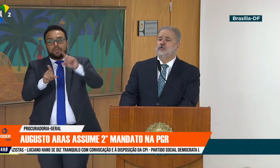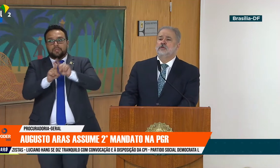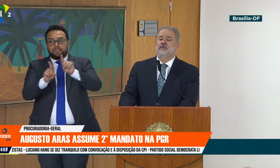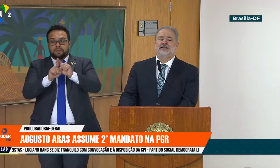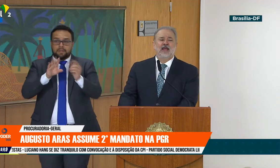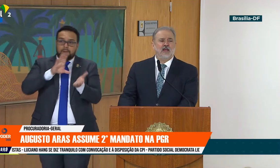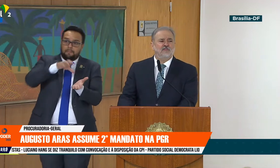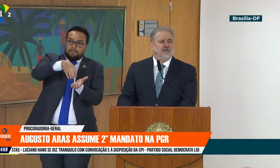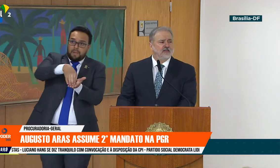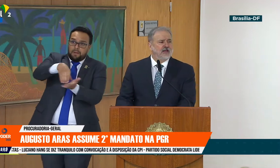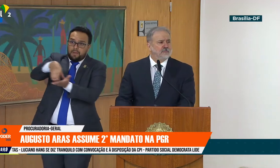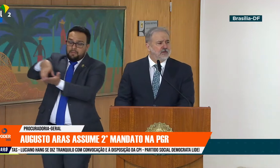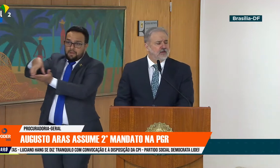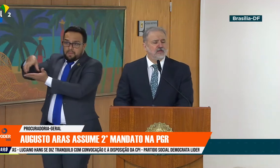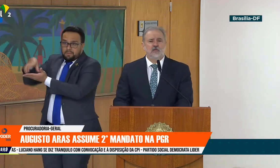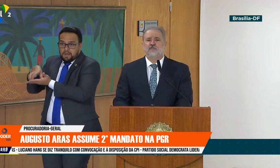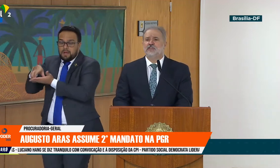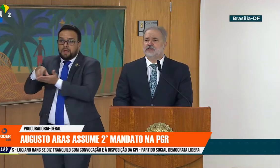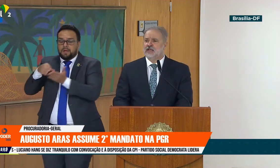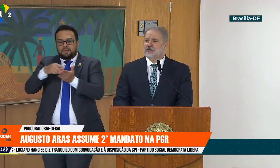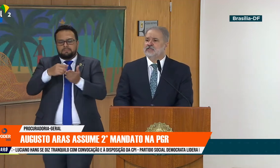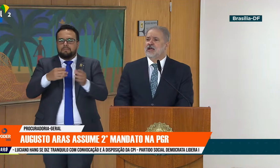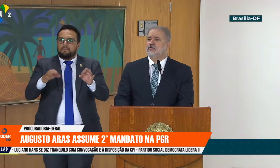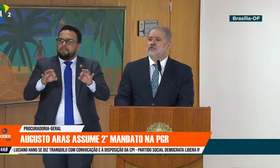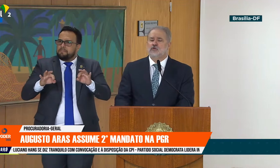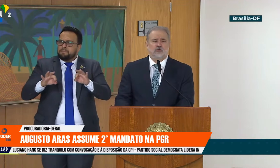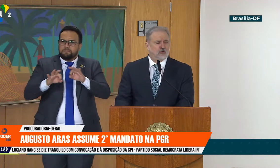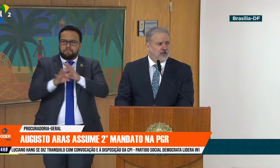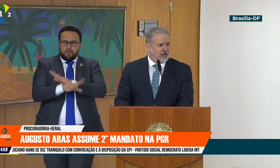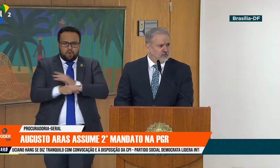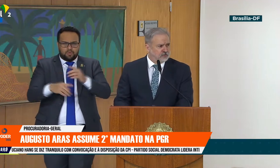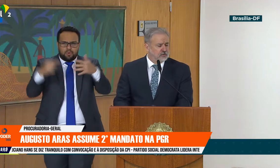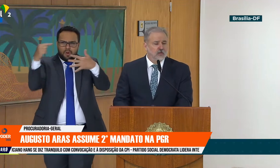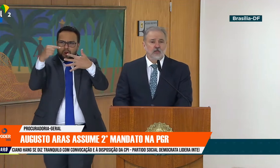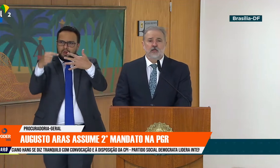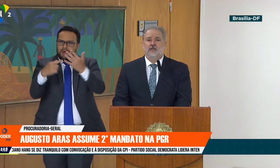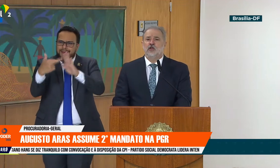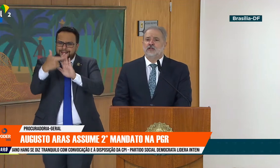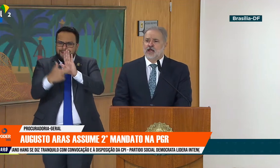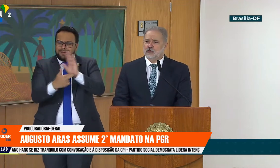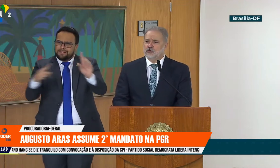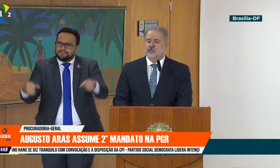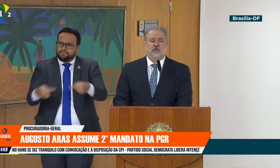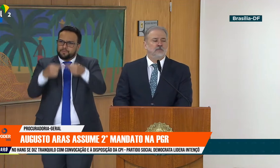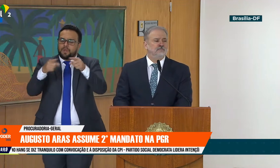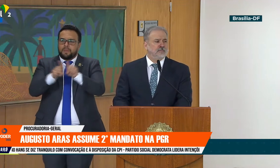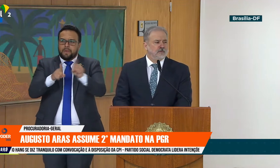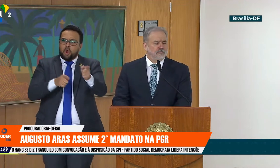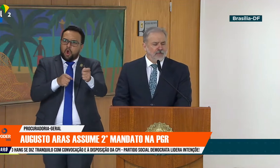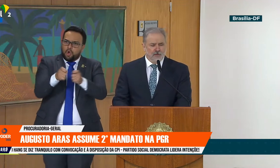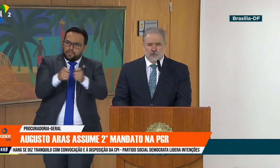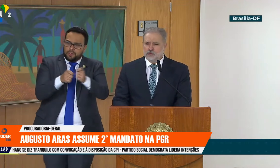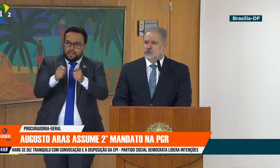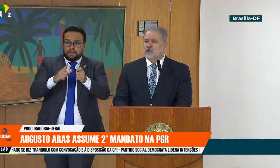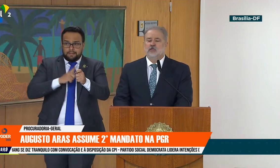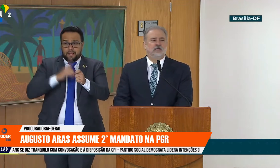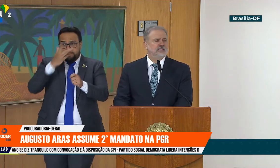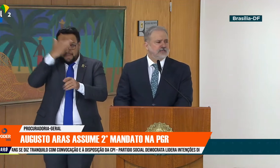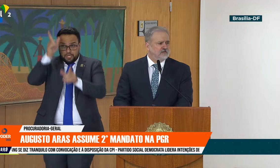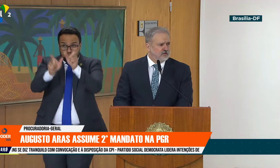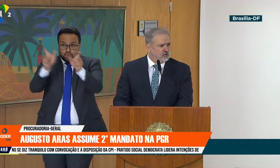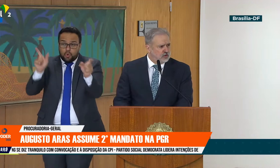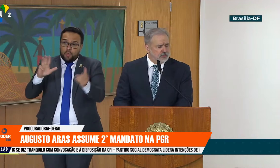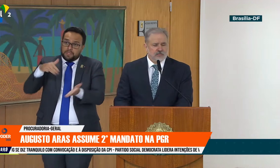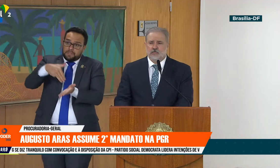órgãos devidamente fiscalizados e controlados e dotados de membros,